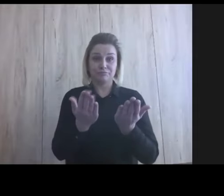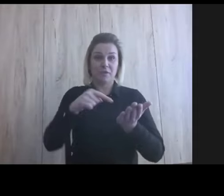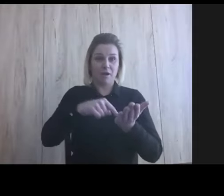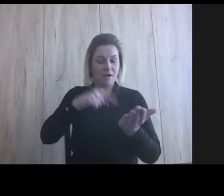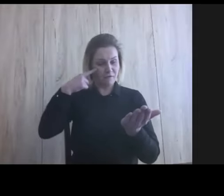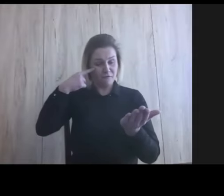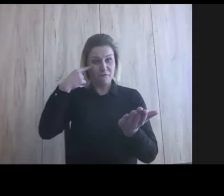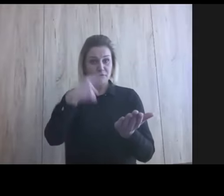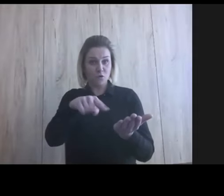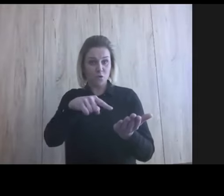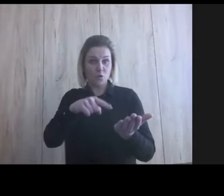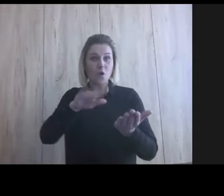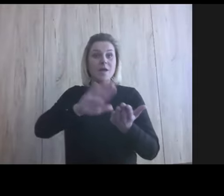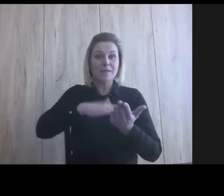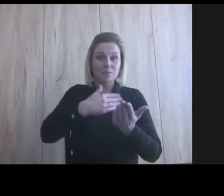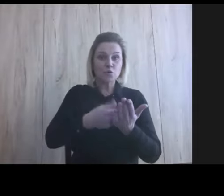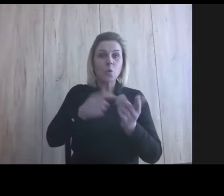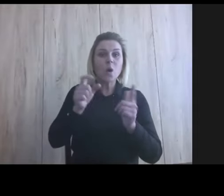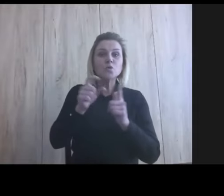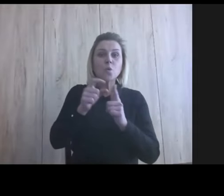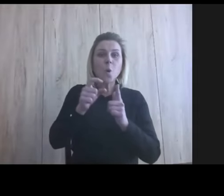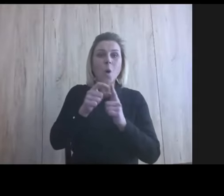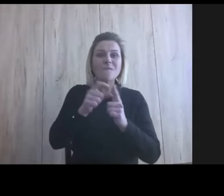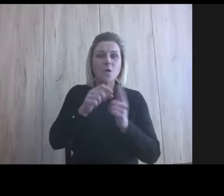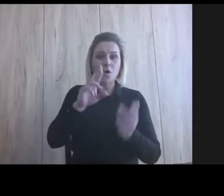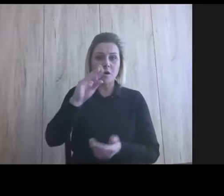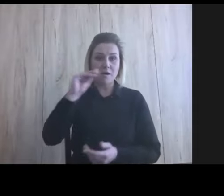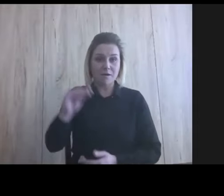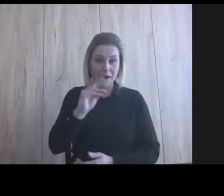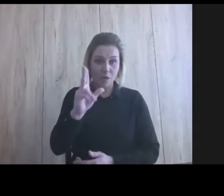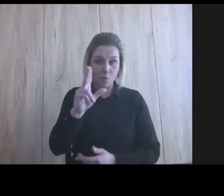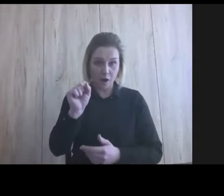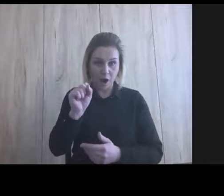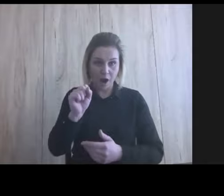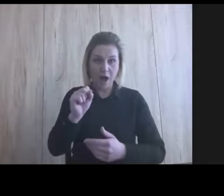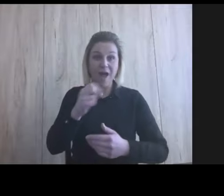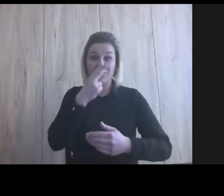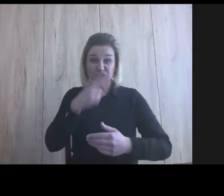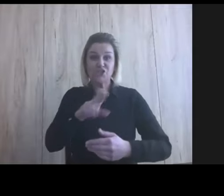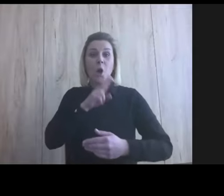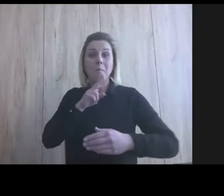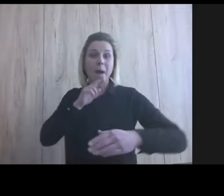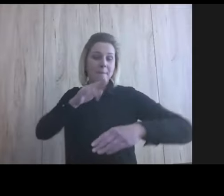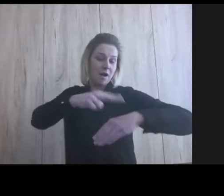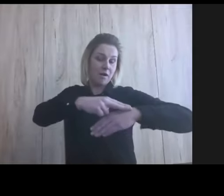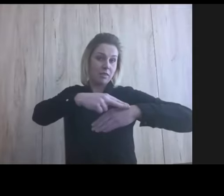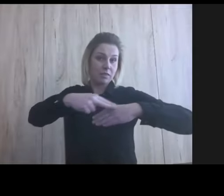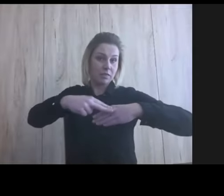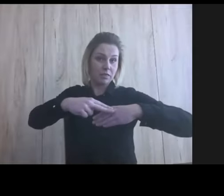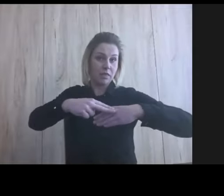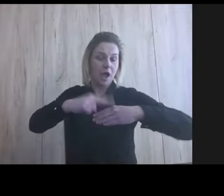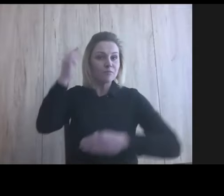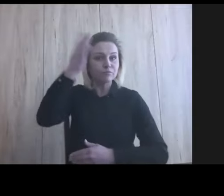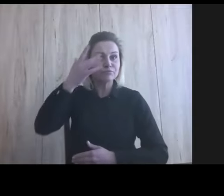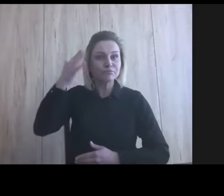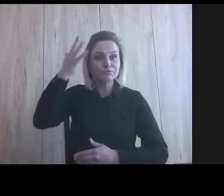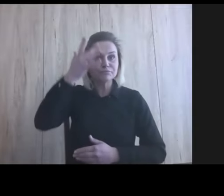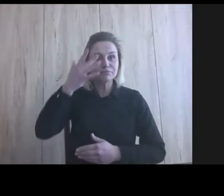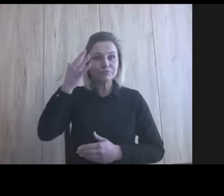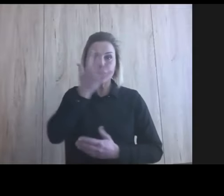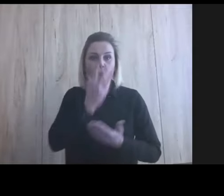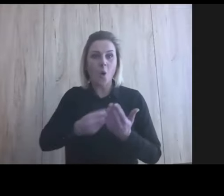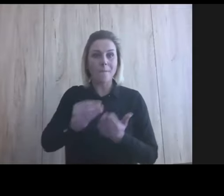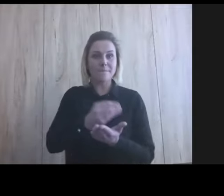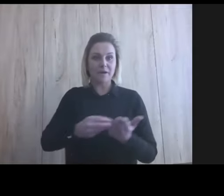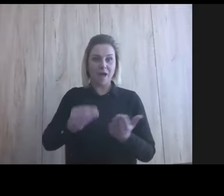które załóżmy ręka, którą mama miała na ręku, to on wiedział, jaki to jest obraz. Czyli na podstawie tekstu w książce mógł